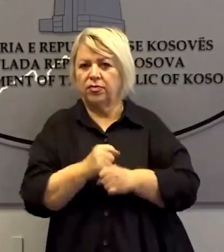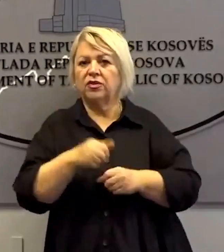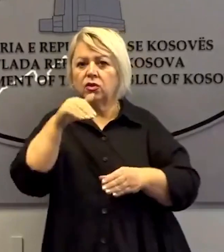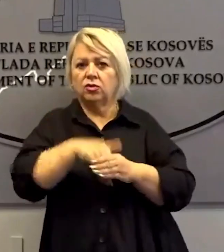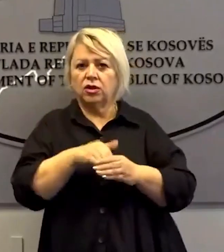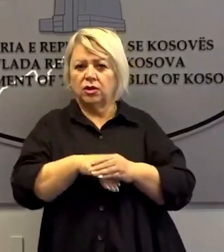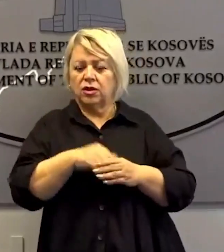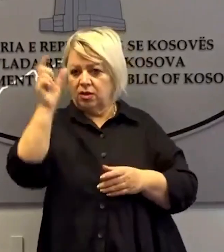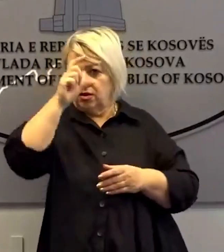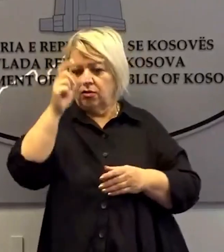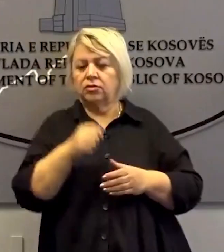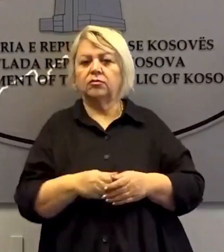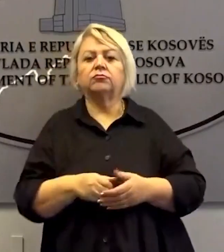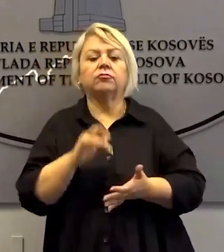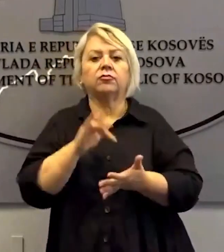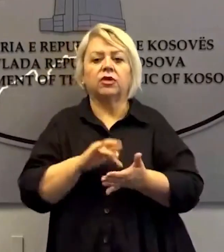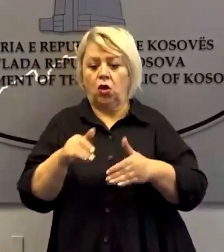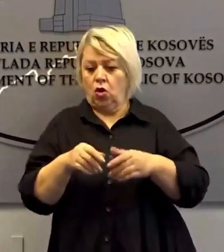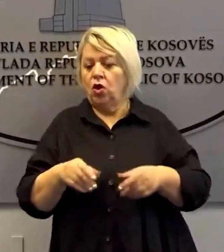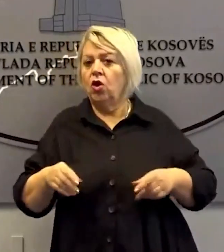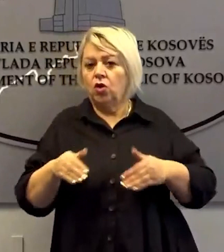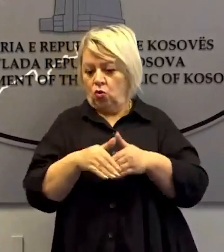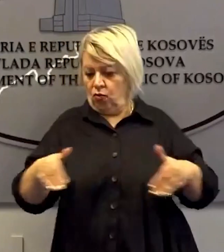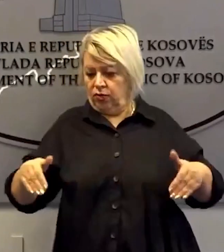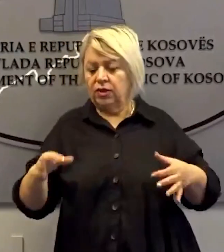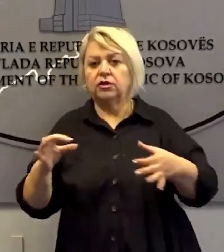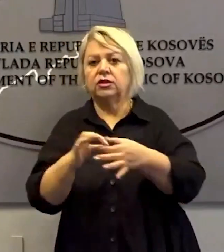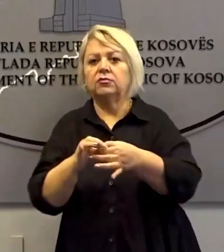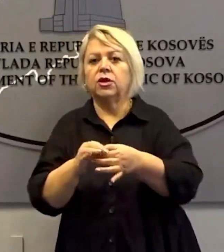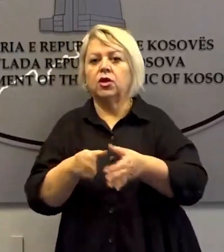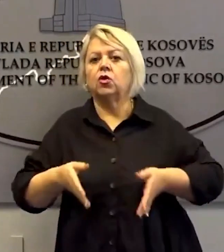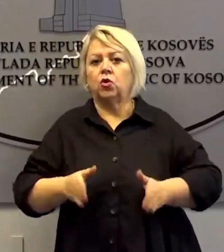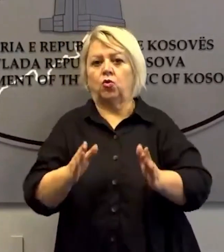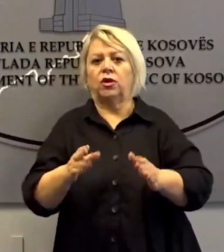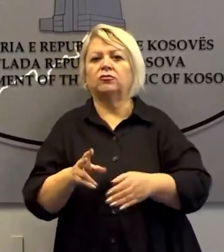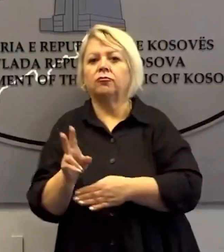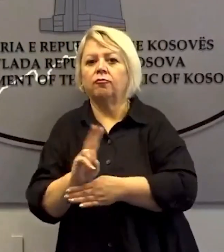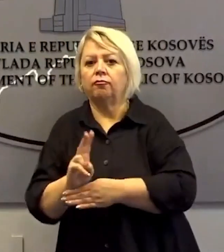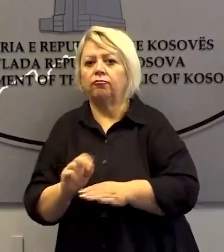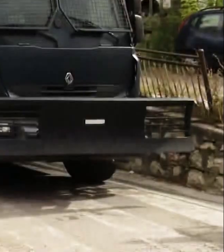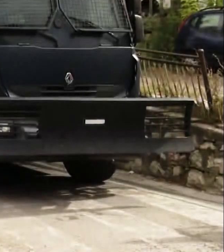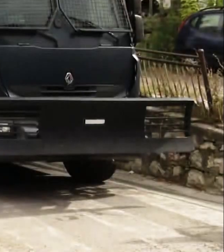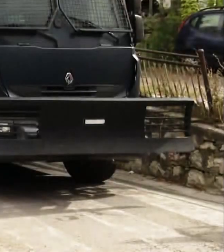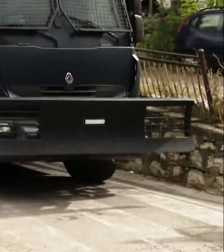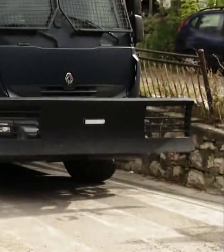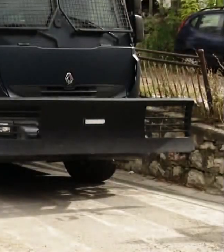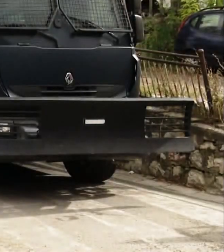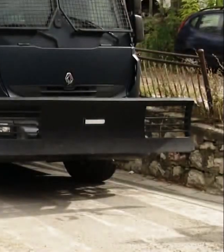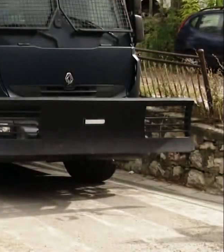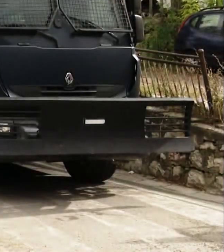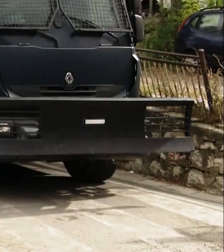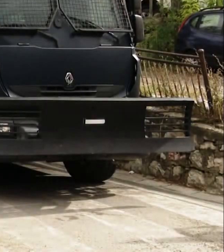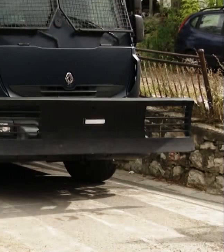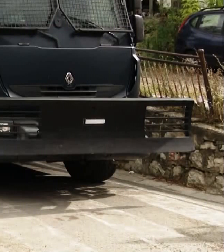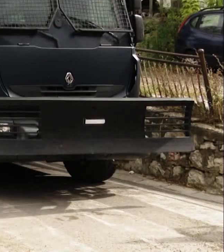zjedhjeve në Serbi në lokasyon e kufitare që lidhen me rrugët ilegale alternative. Si pas kurtit,